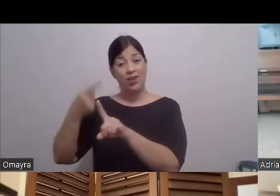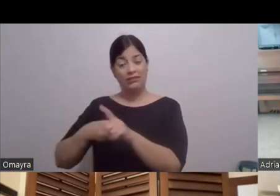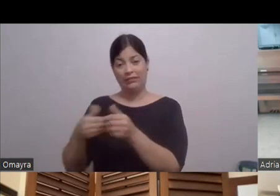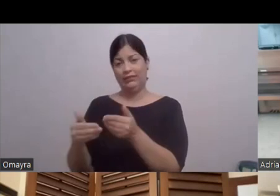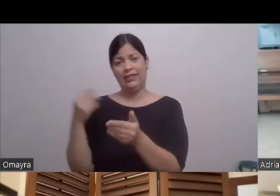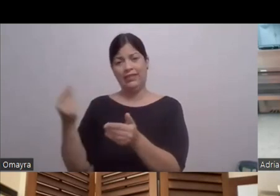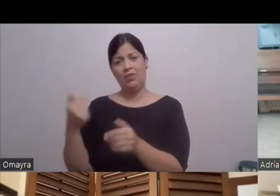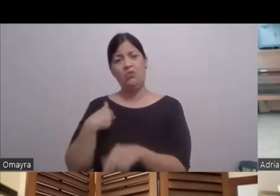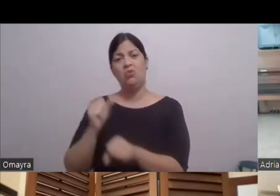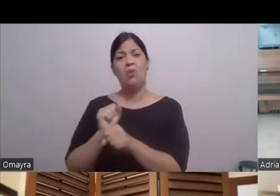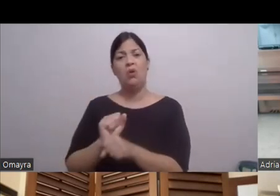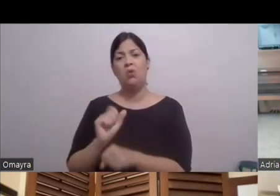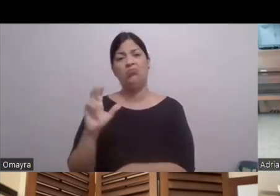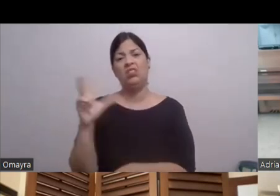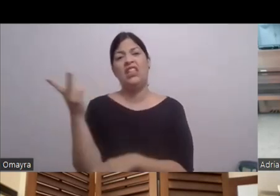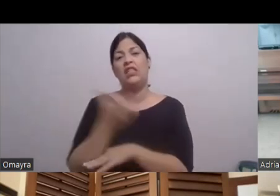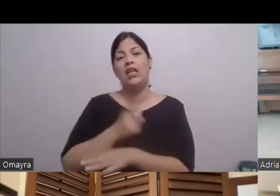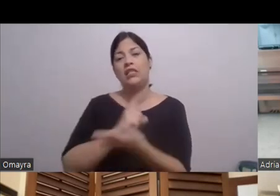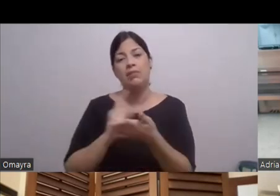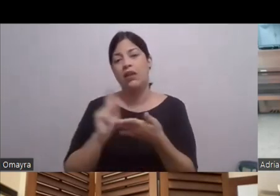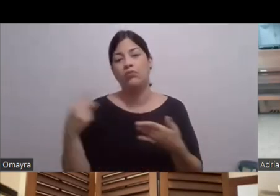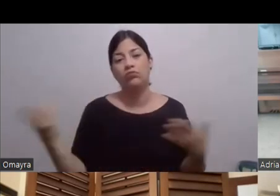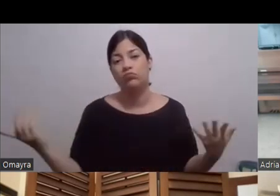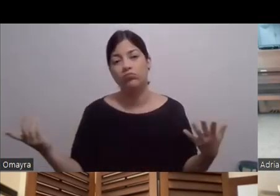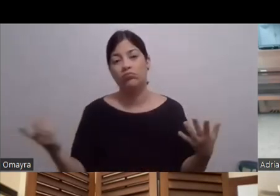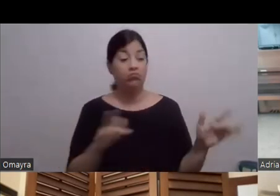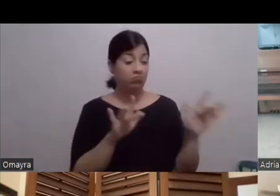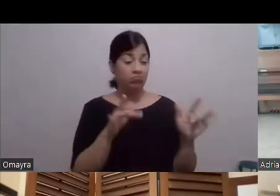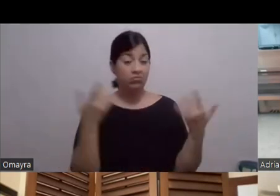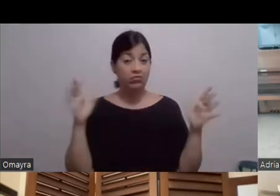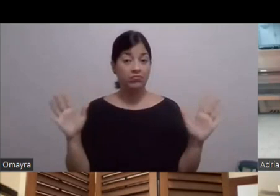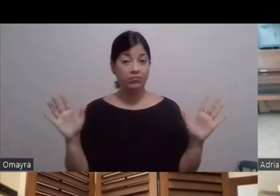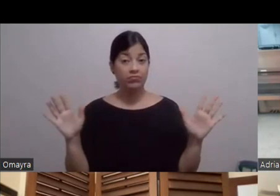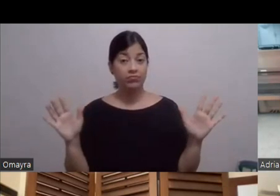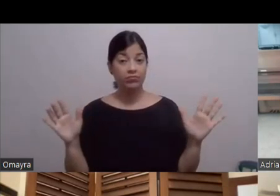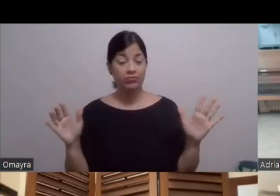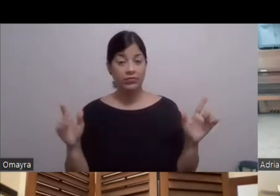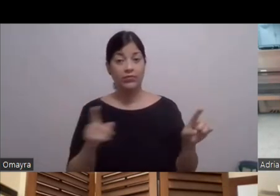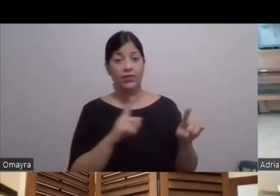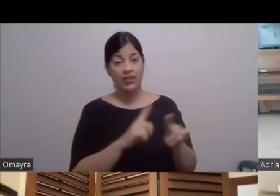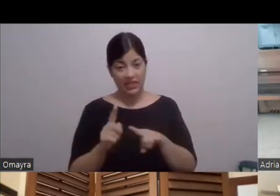Tres días a la semana Grabo tres días a la semana Porque obviamente Te ponen bastantes escenas Por aprovechar los sets Y no sé qué